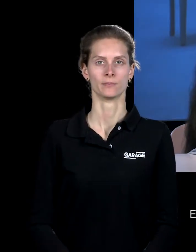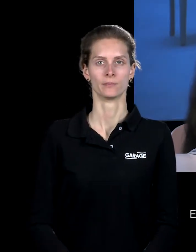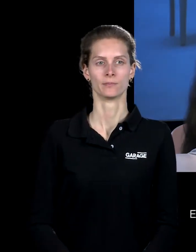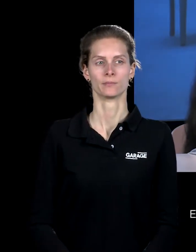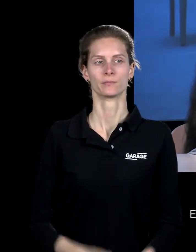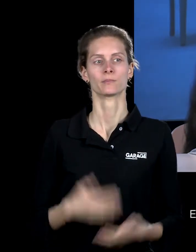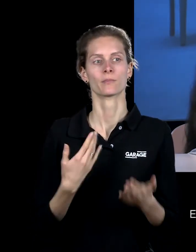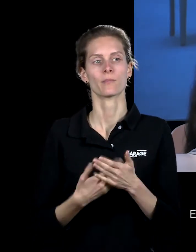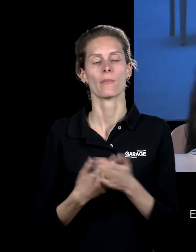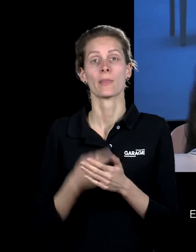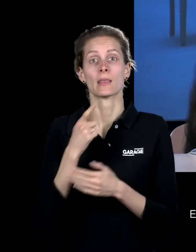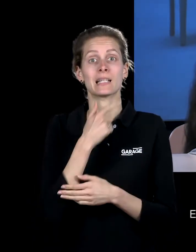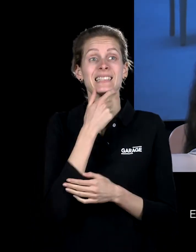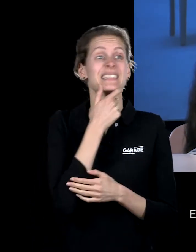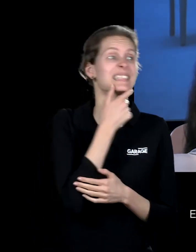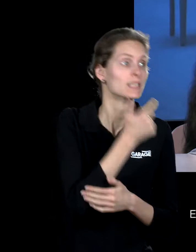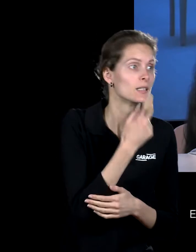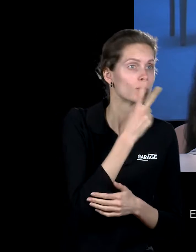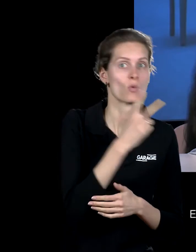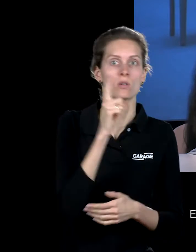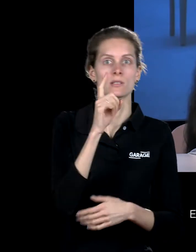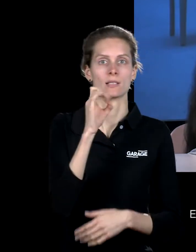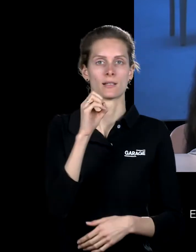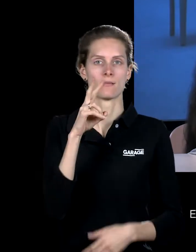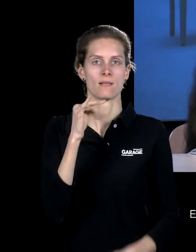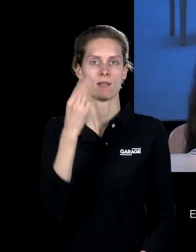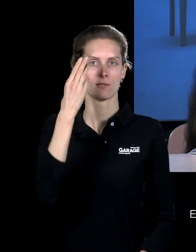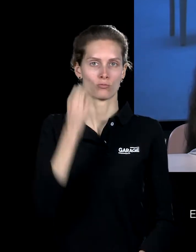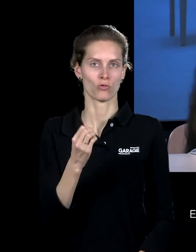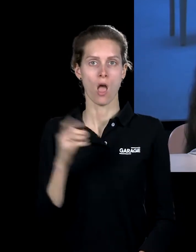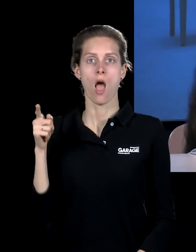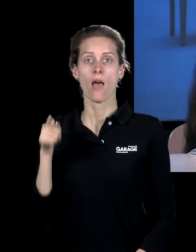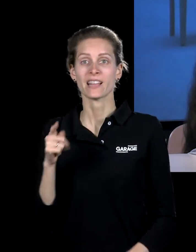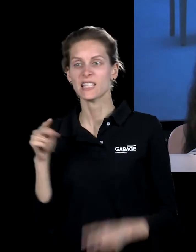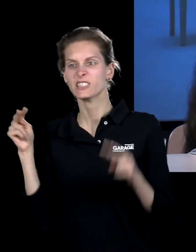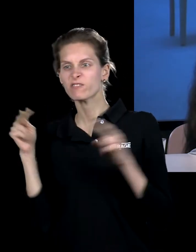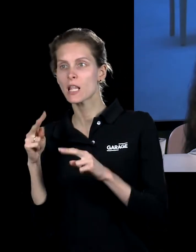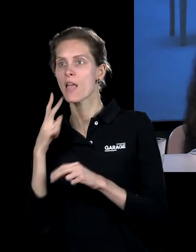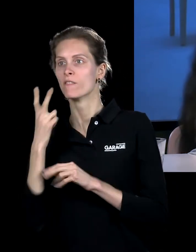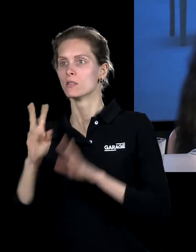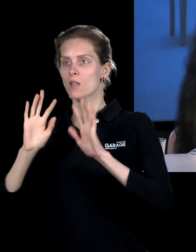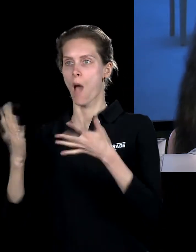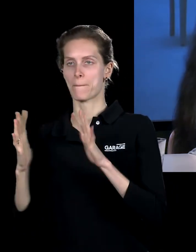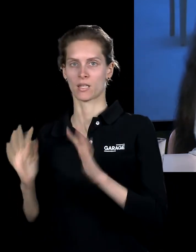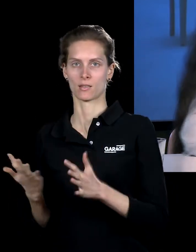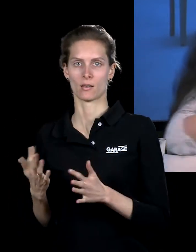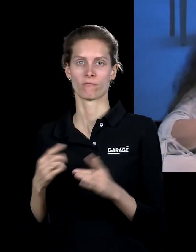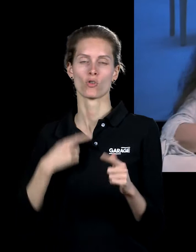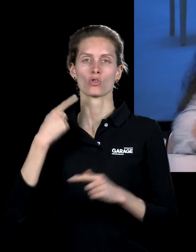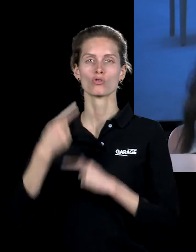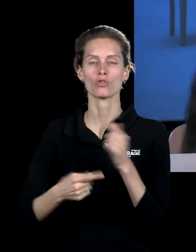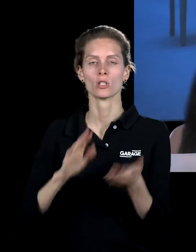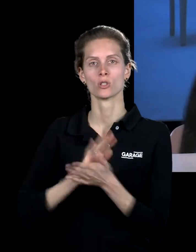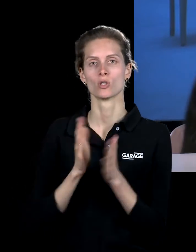Если ты зритель, ты смотришь зрелище. Если ты свидетель, ты видишь происшествие, видишь события. И вот через ситуацию